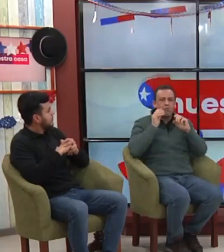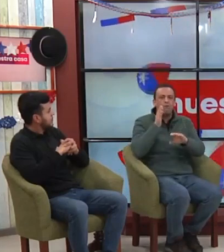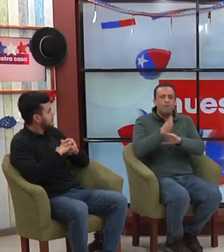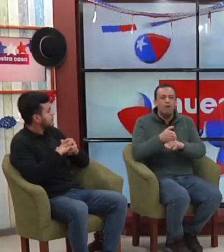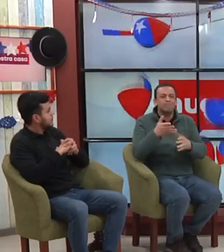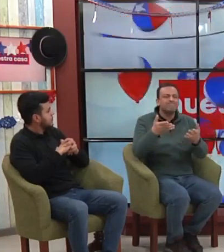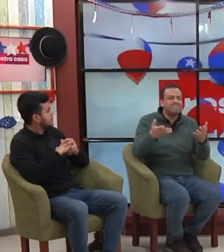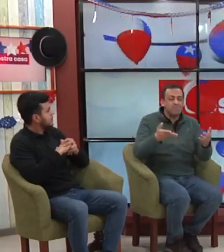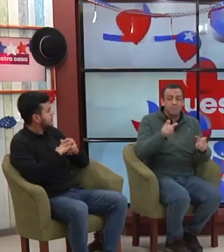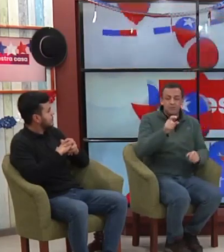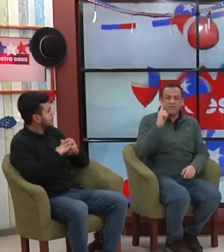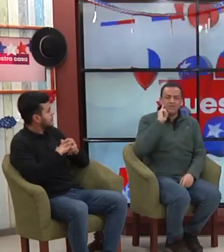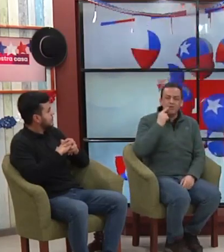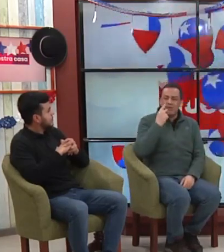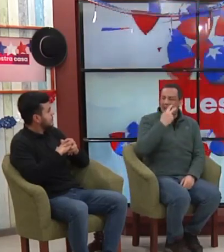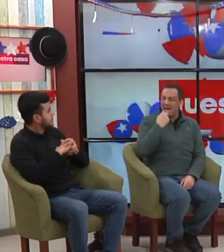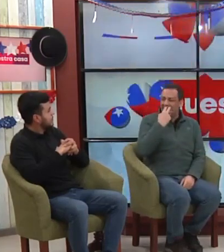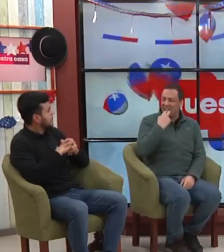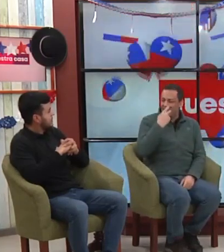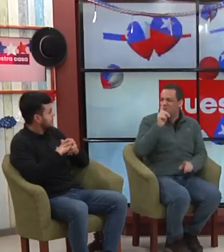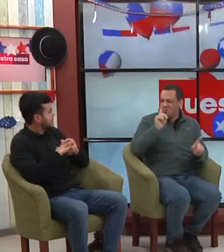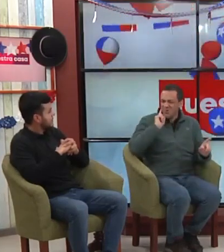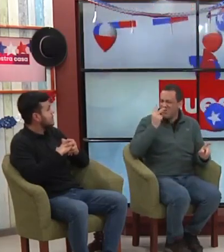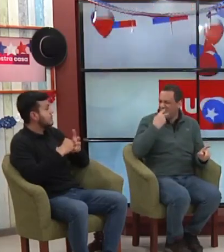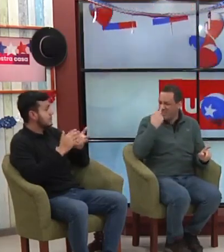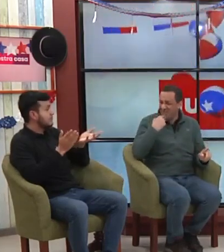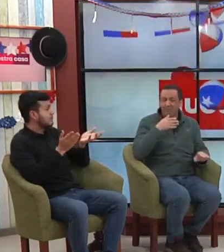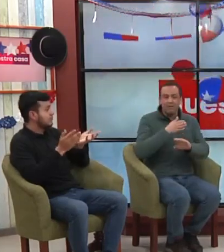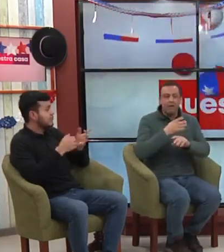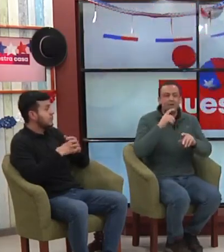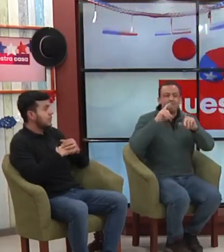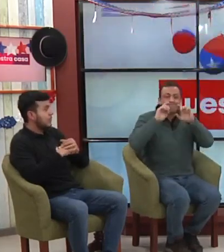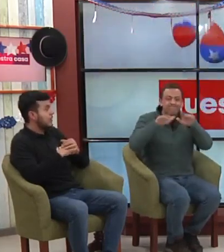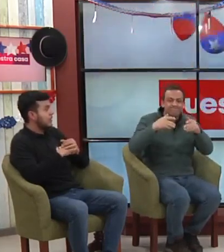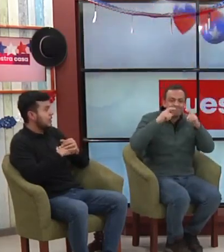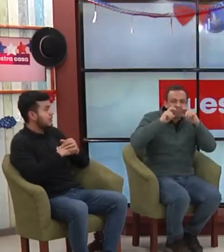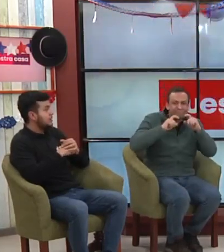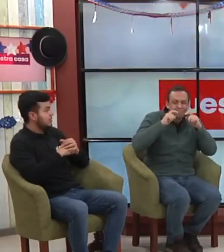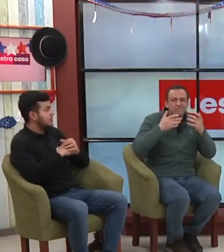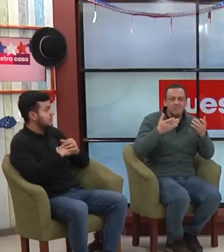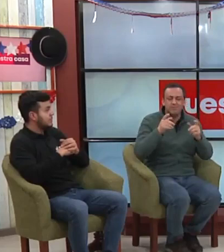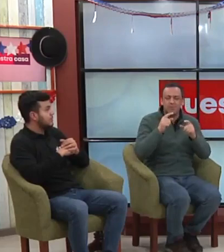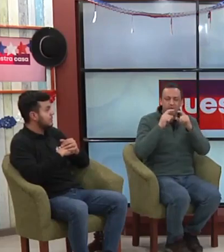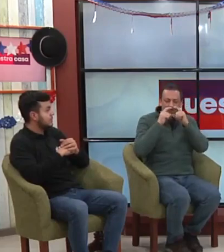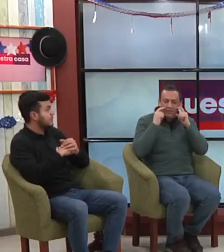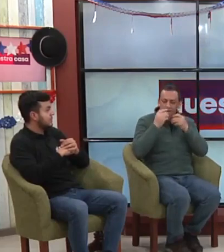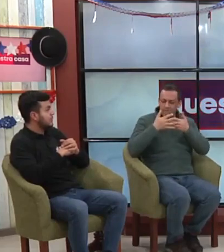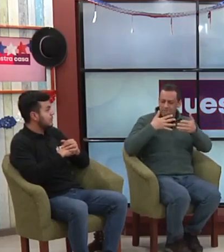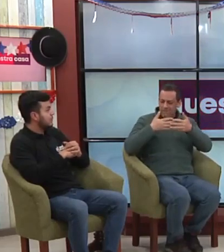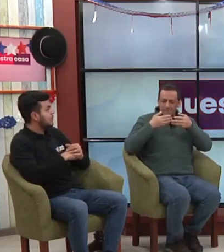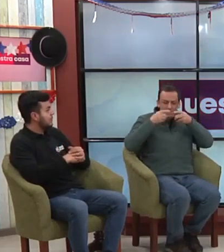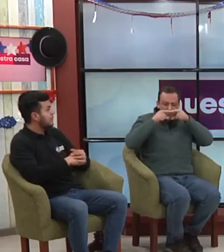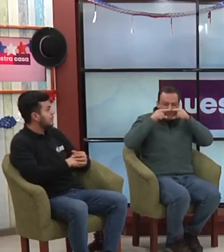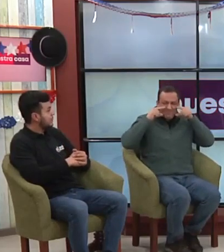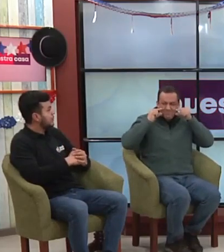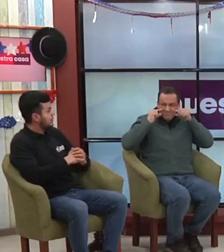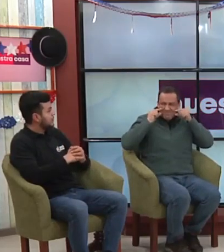aparecieron estas mascarillas finalmente que mostraban los labios y eso a través de la necesidad que las mismas personas sordas